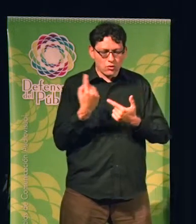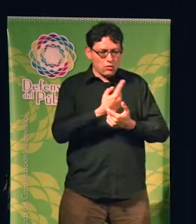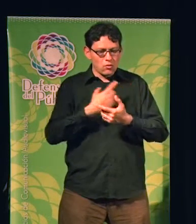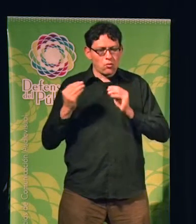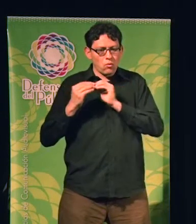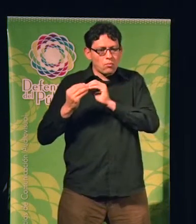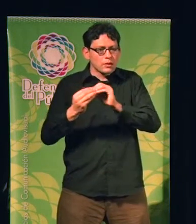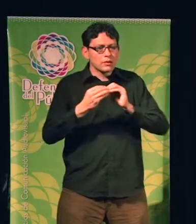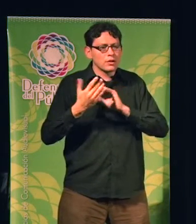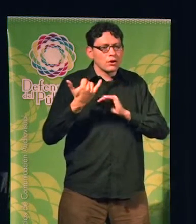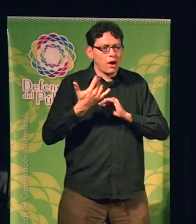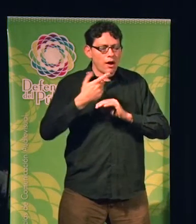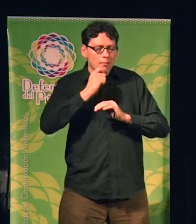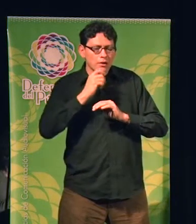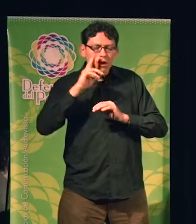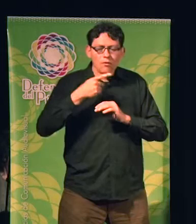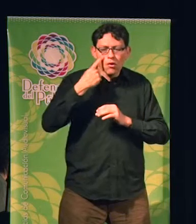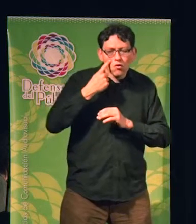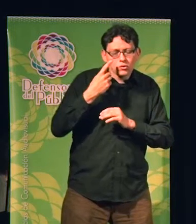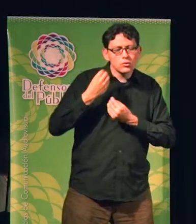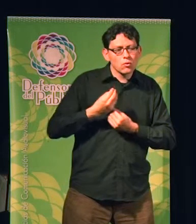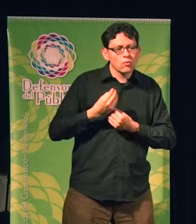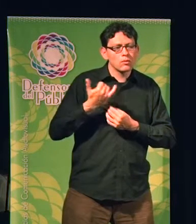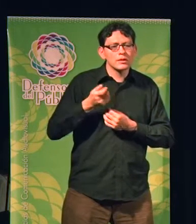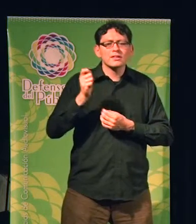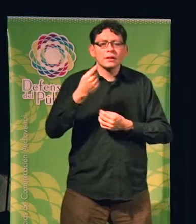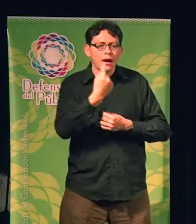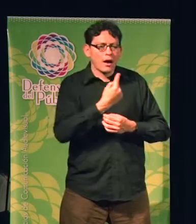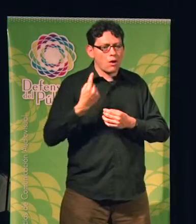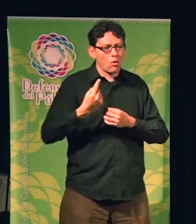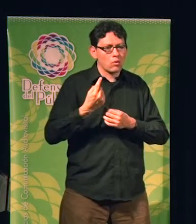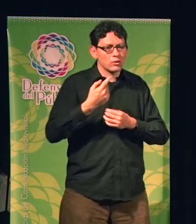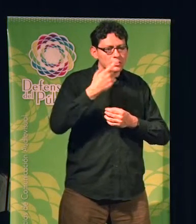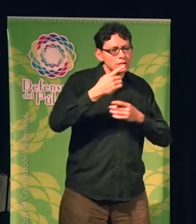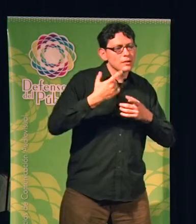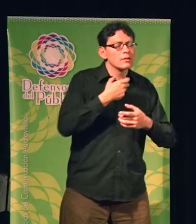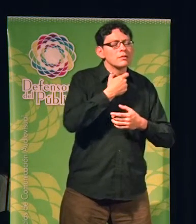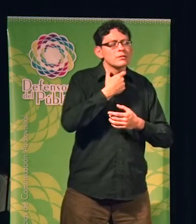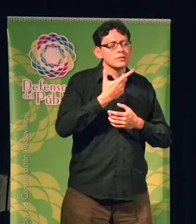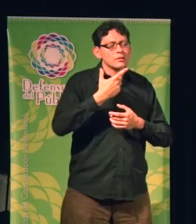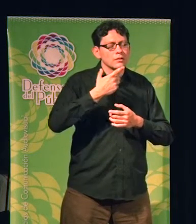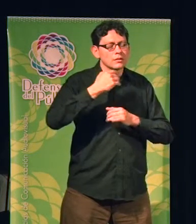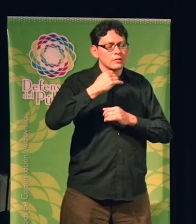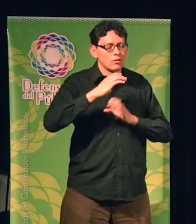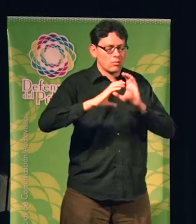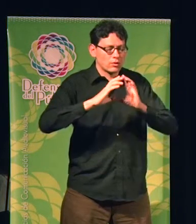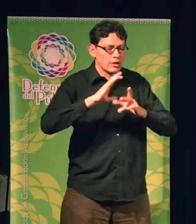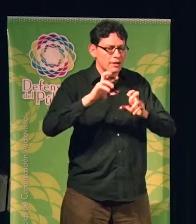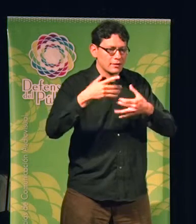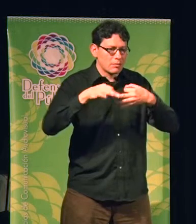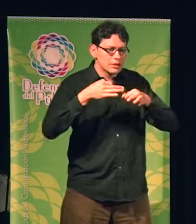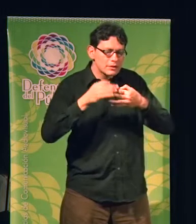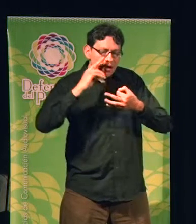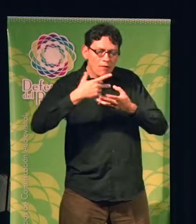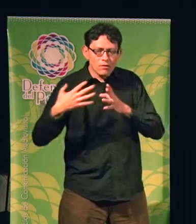a empezar a conocernos, a saber quiénes somos los periodistas que queremos comunicar ciencia, a tejer redes,